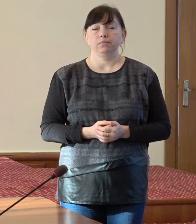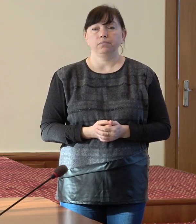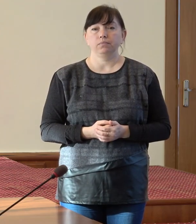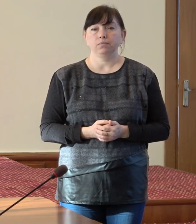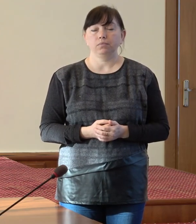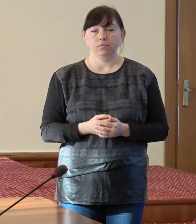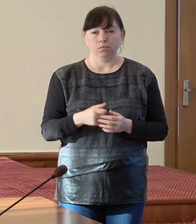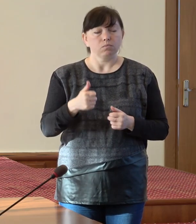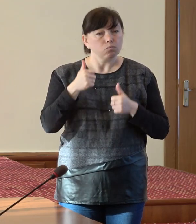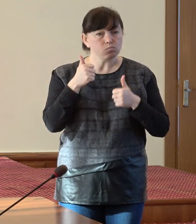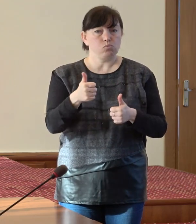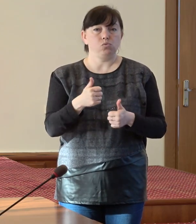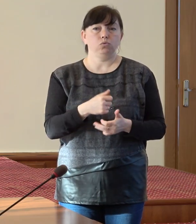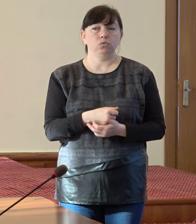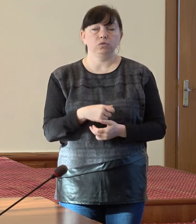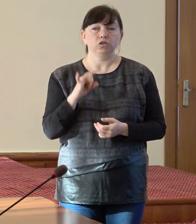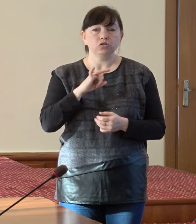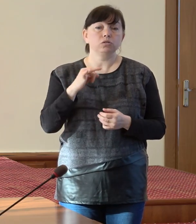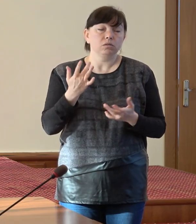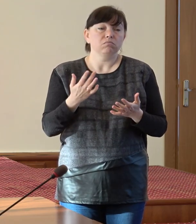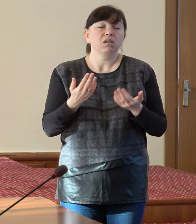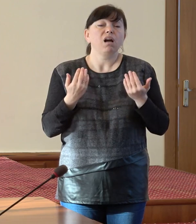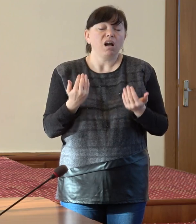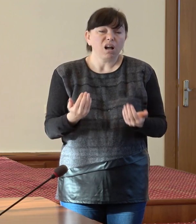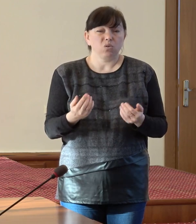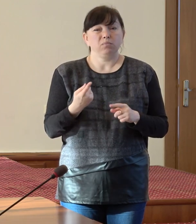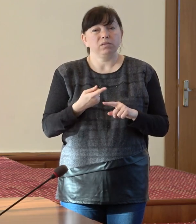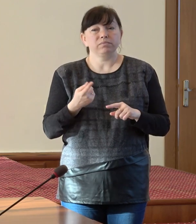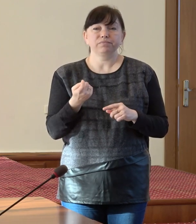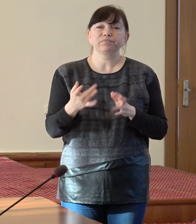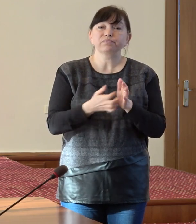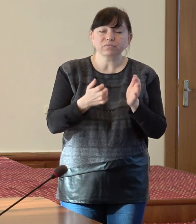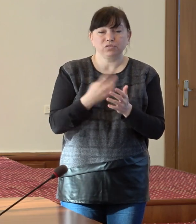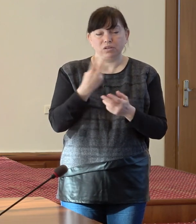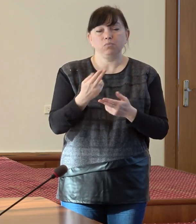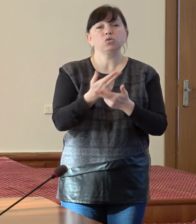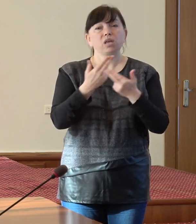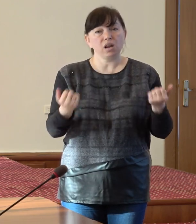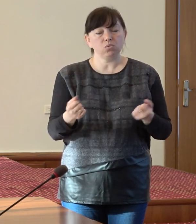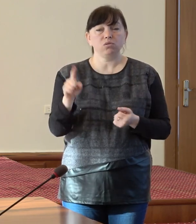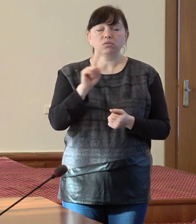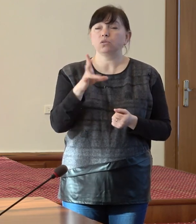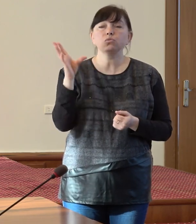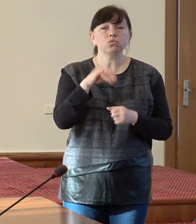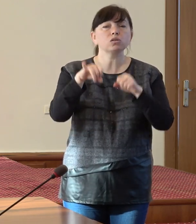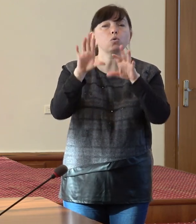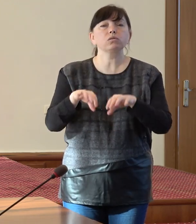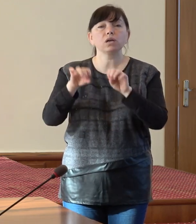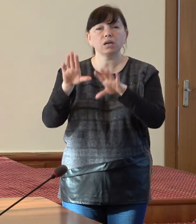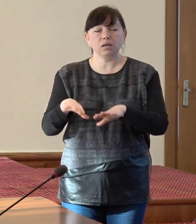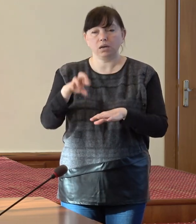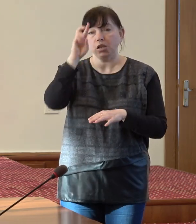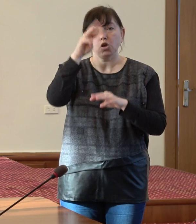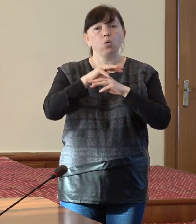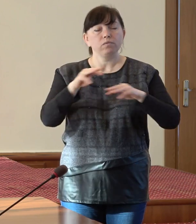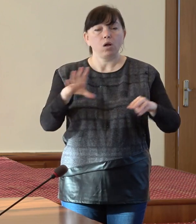interseptorială bună. Pe albocării astăzi ea este nevoioasă și trebuie să recunoaștem că nu toate hotărârile de guvern care